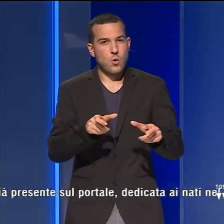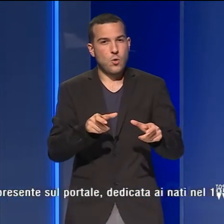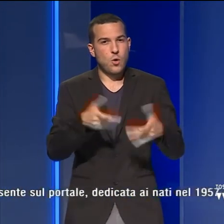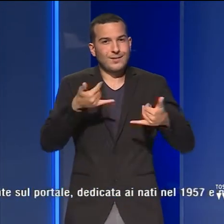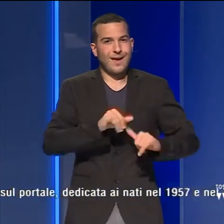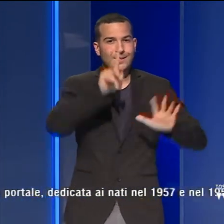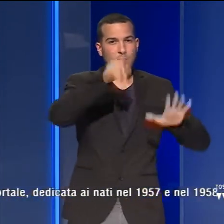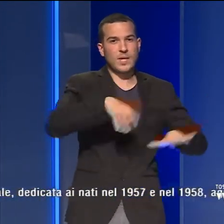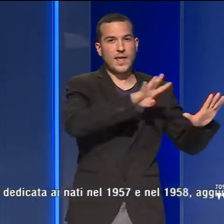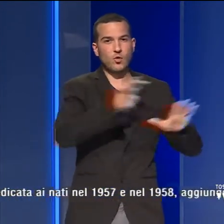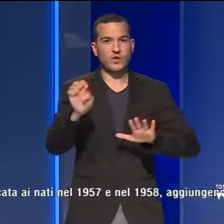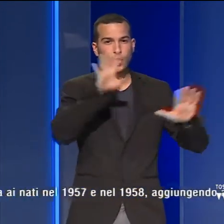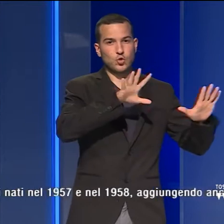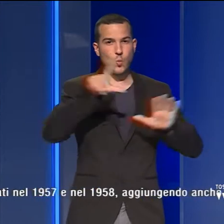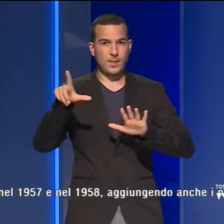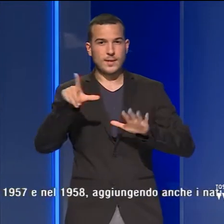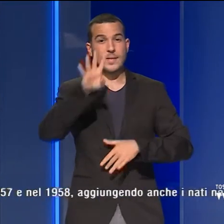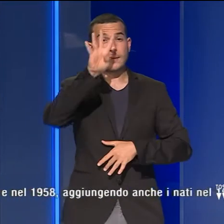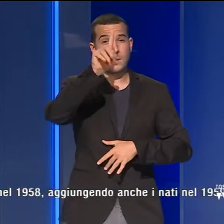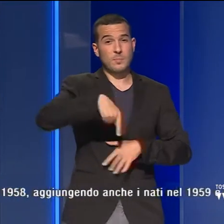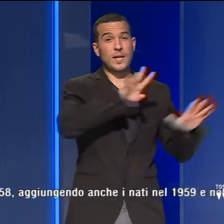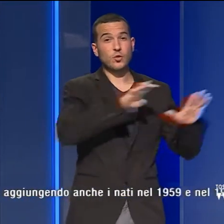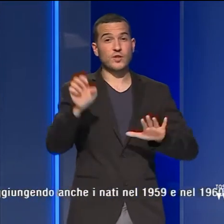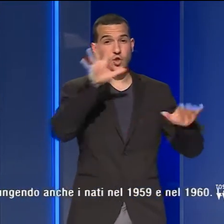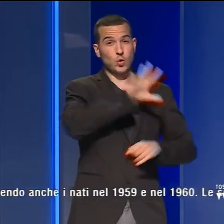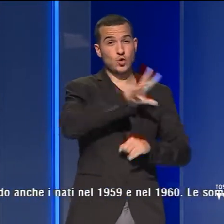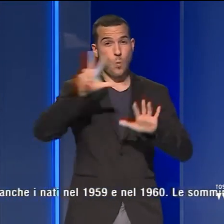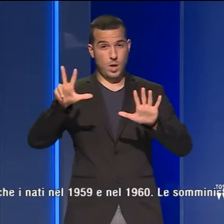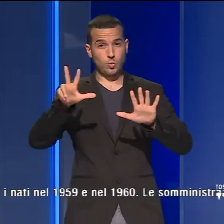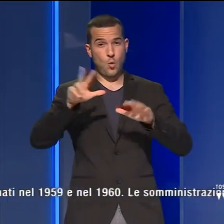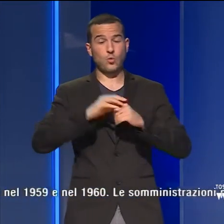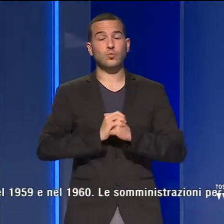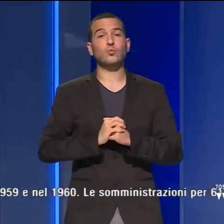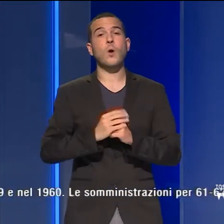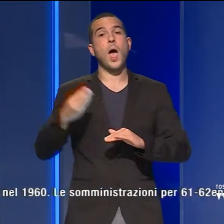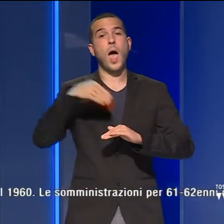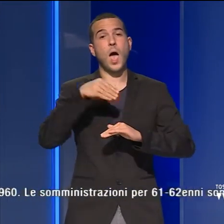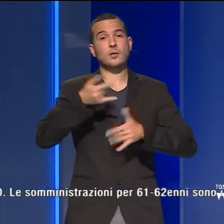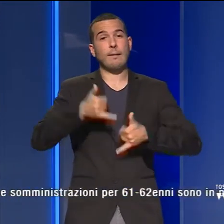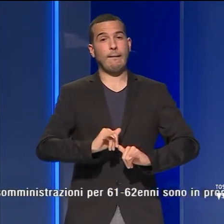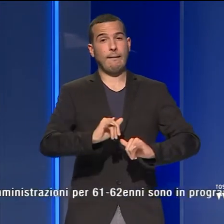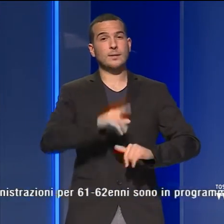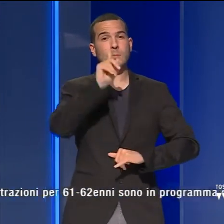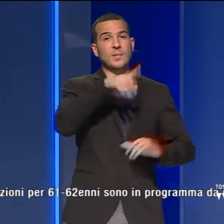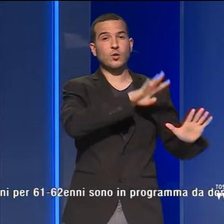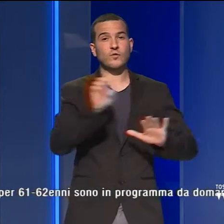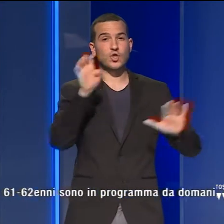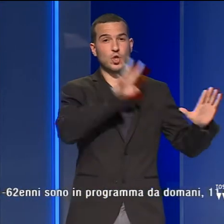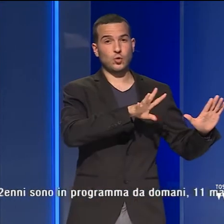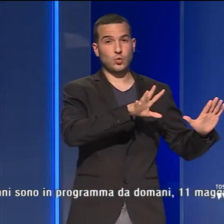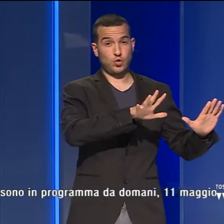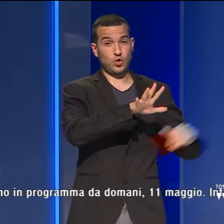1957 e nel 1958, aggiungendo anche i nati nel 1959